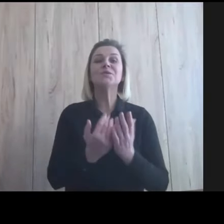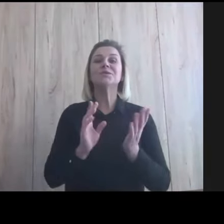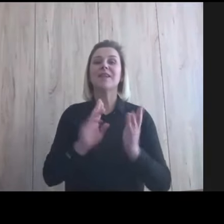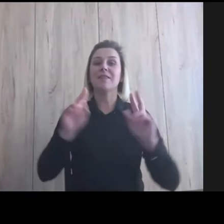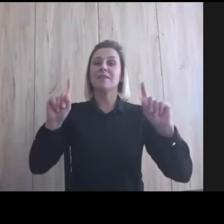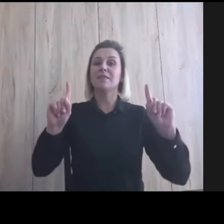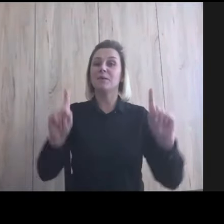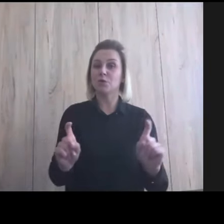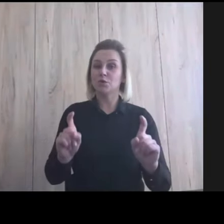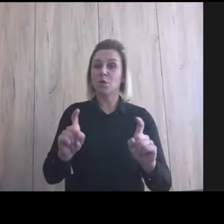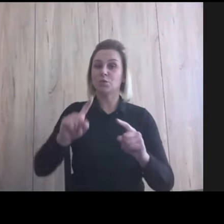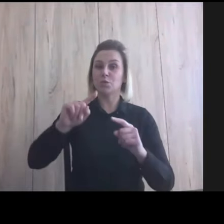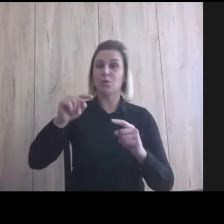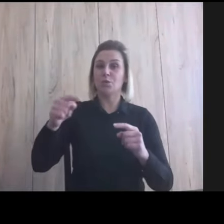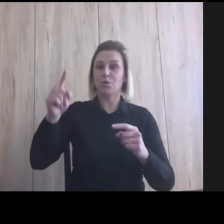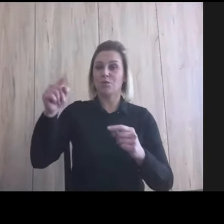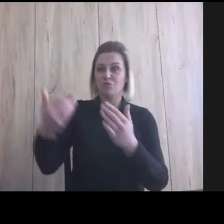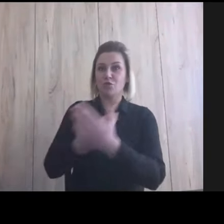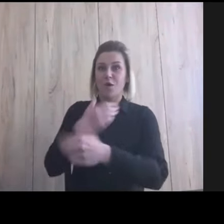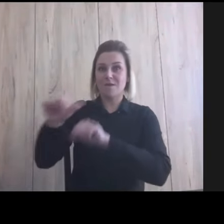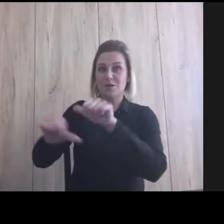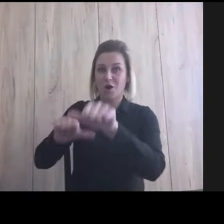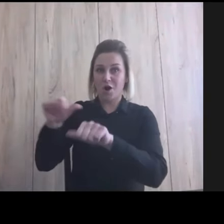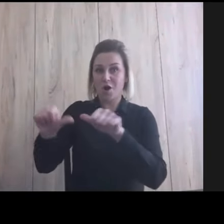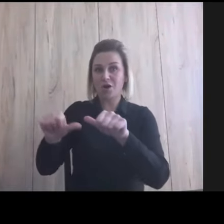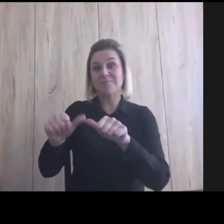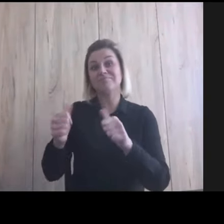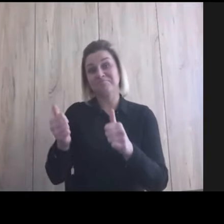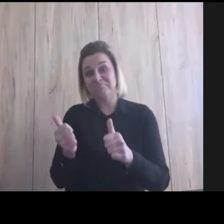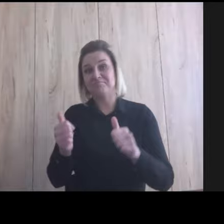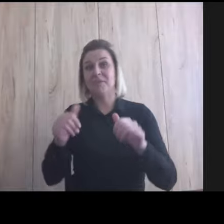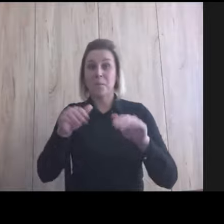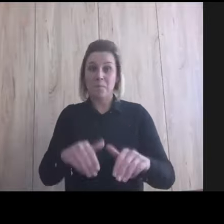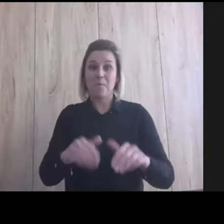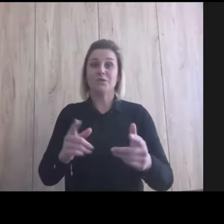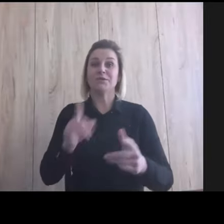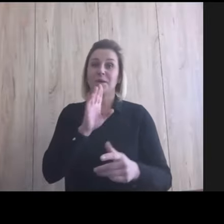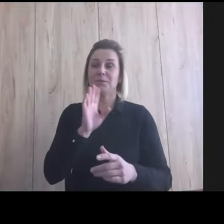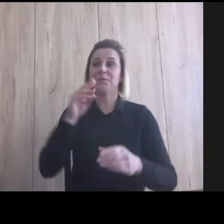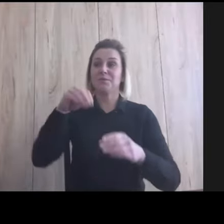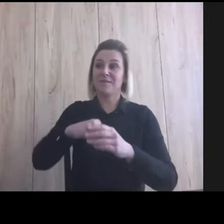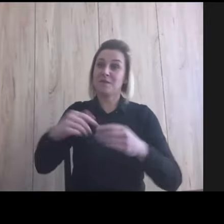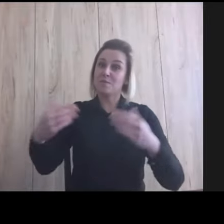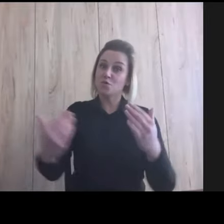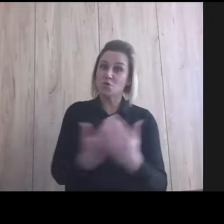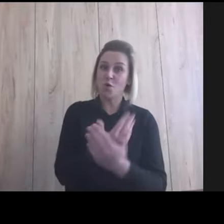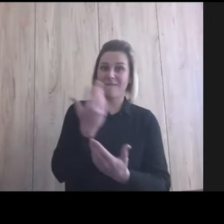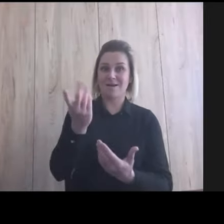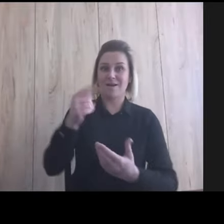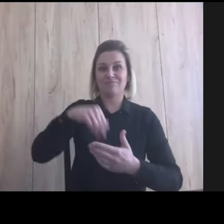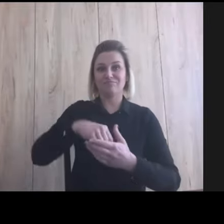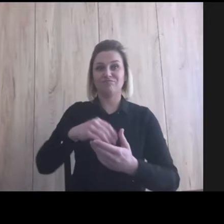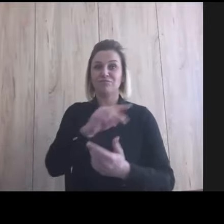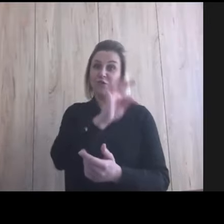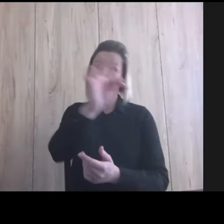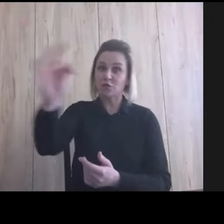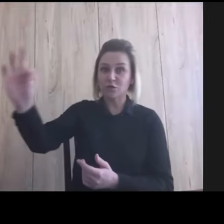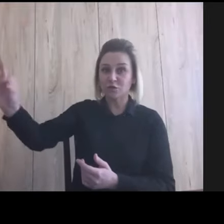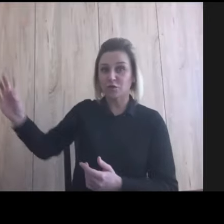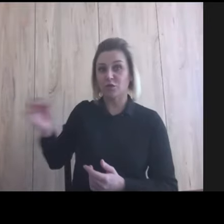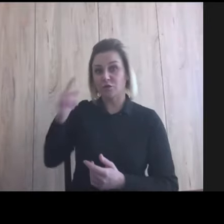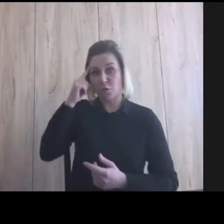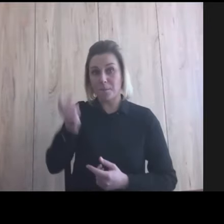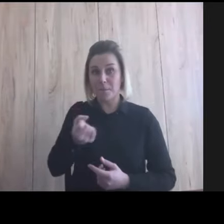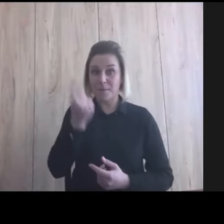to już na początku przyszłego roku będzie można się do nas zgłaszać w kolejnej nowej edycji ze swoimi pomysłami, gdzie mamy też dla Was